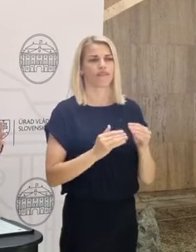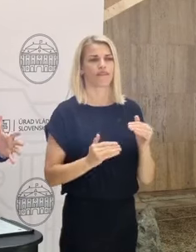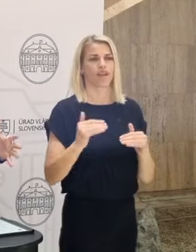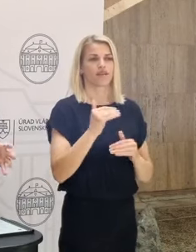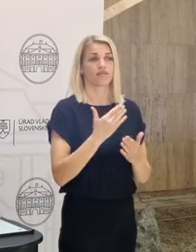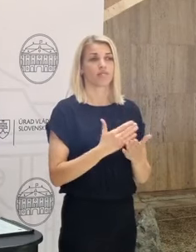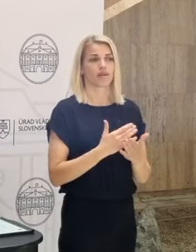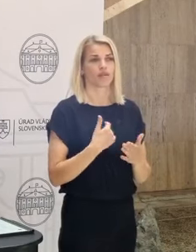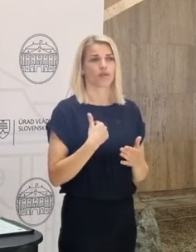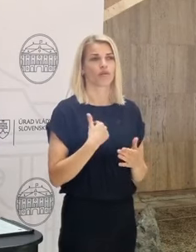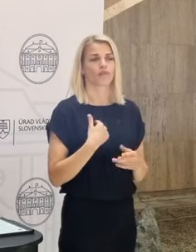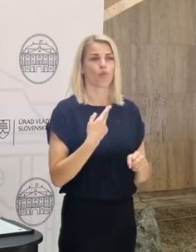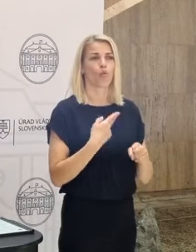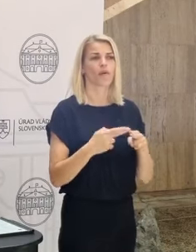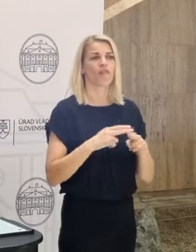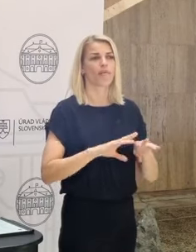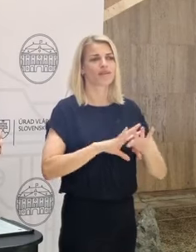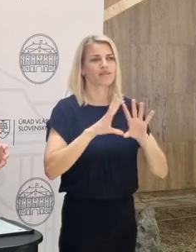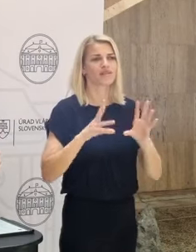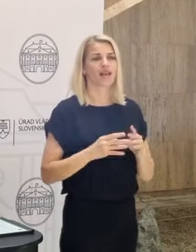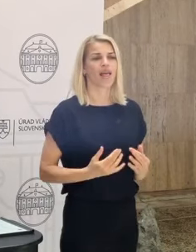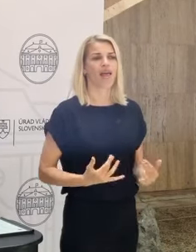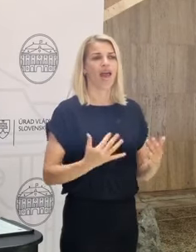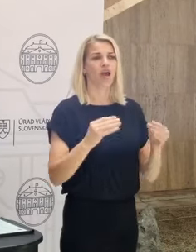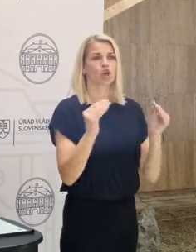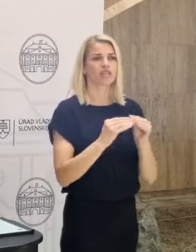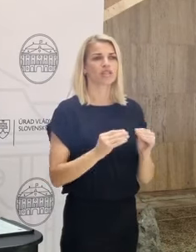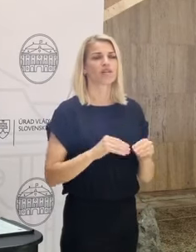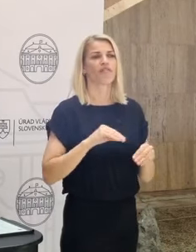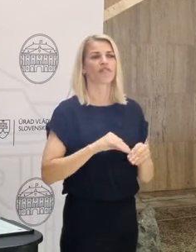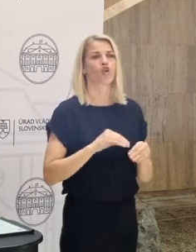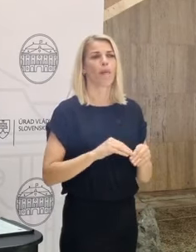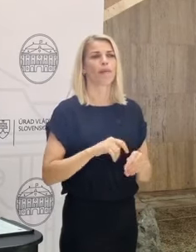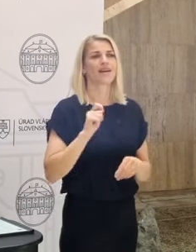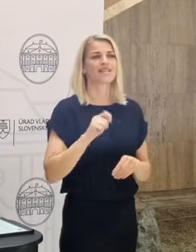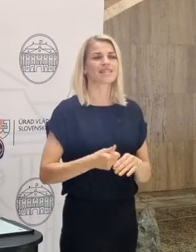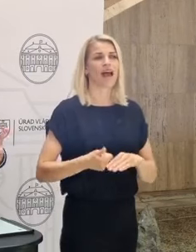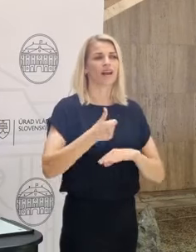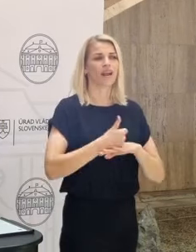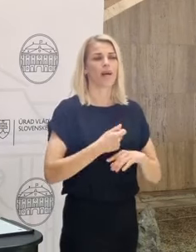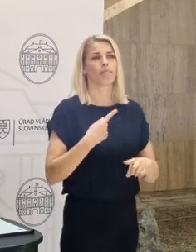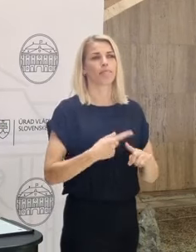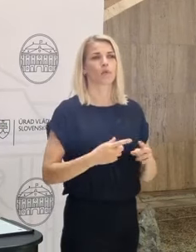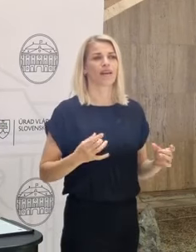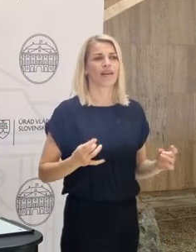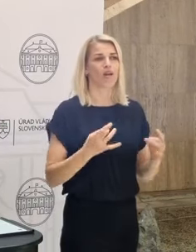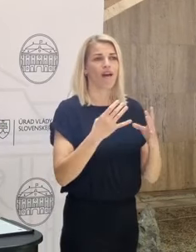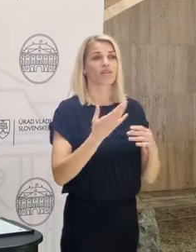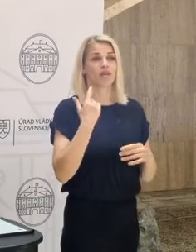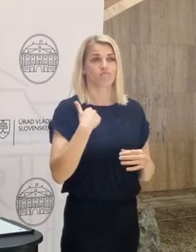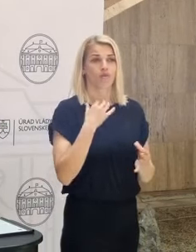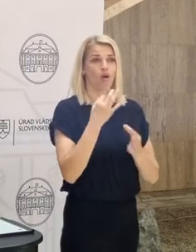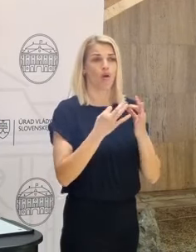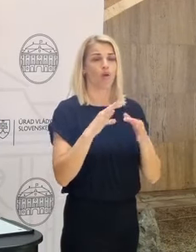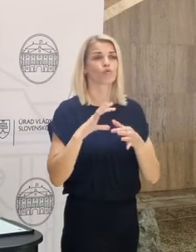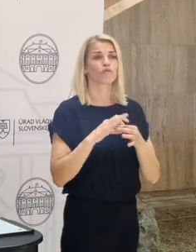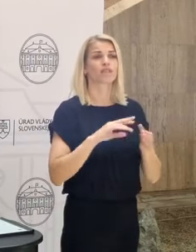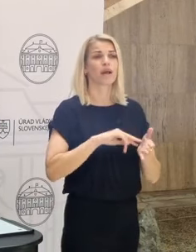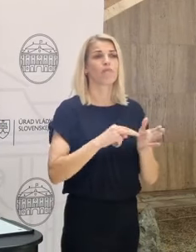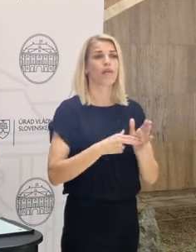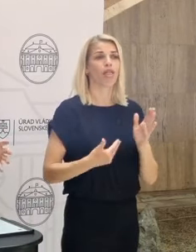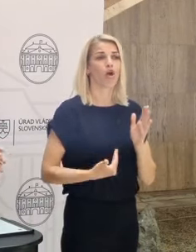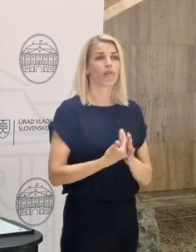a preto upravujeme celý ekosystém pre inovácie, pre startupy. Taktiež som ich informoval o tom, že sme v rámci plánu obnovy